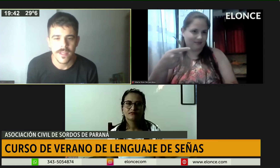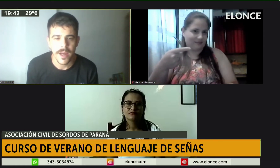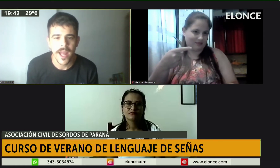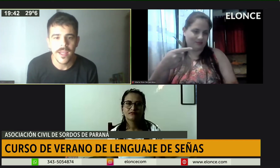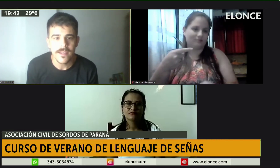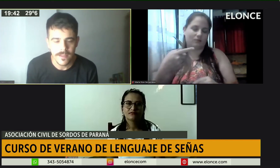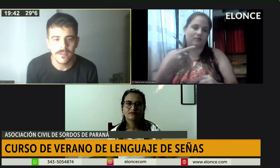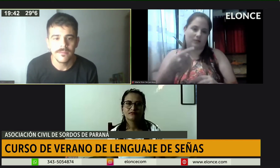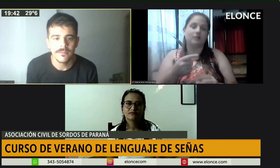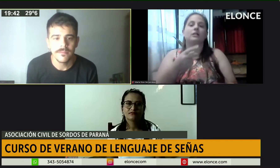semanales.